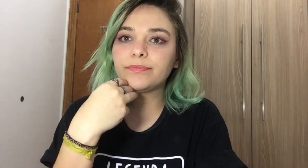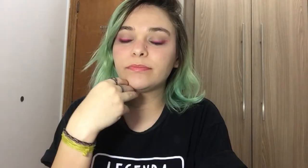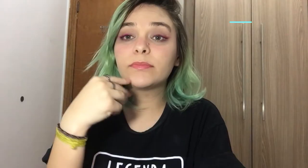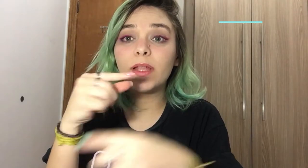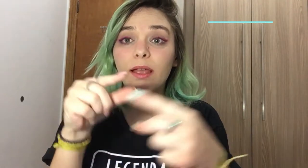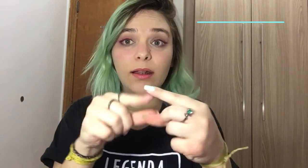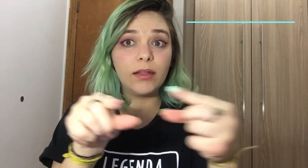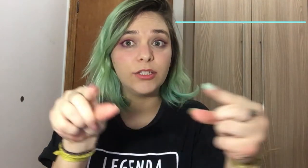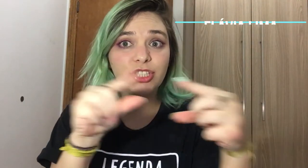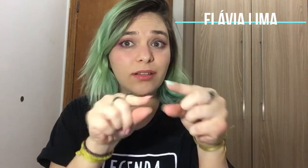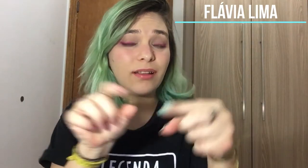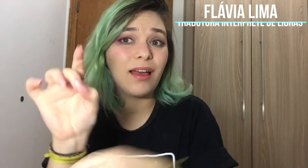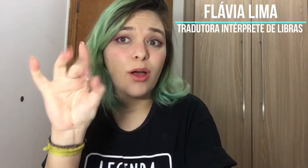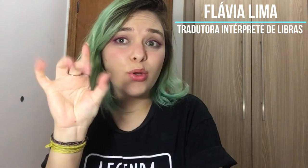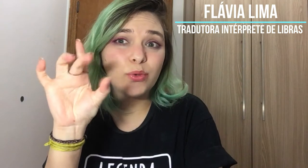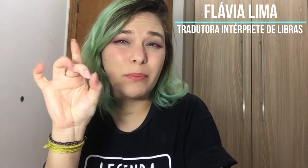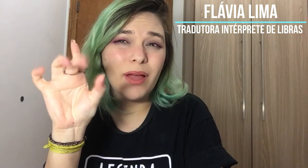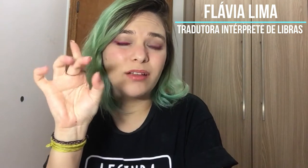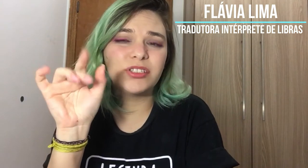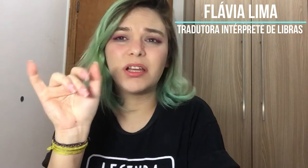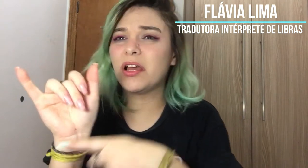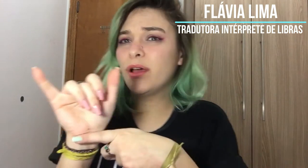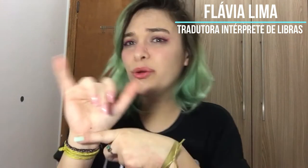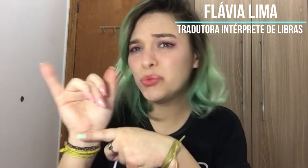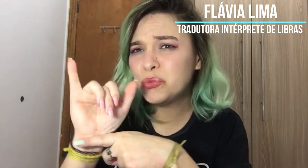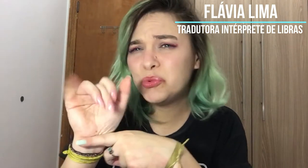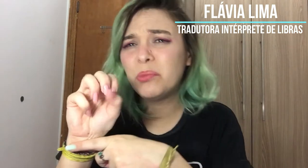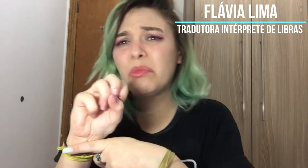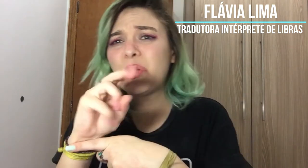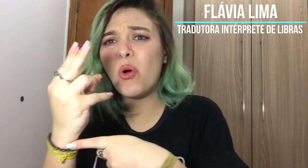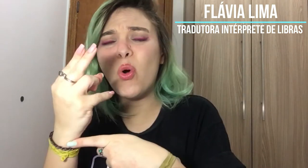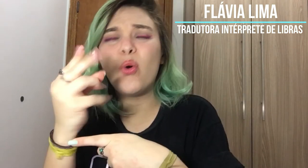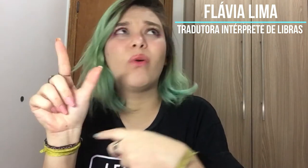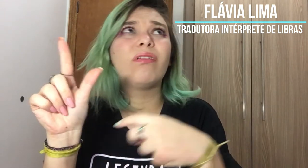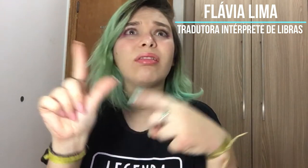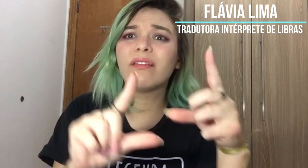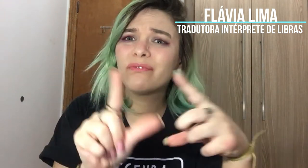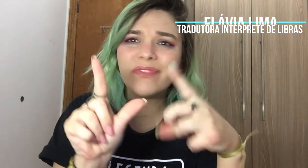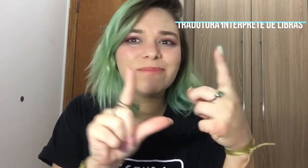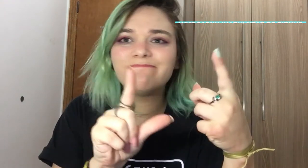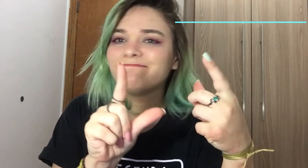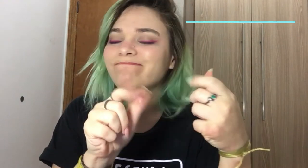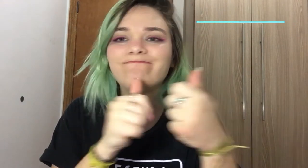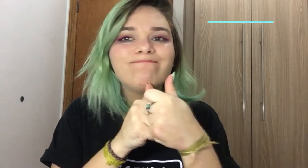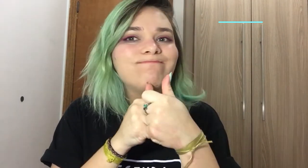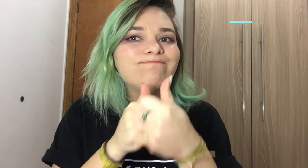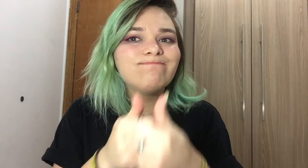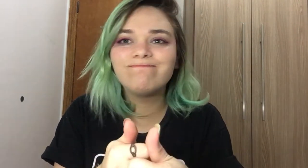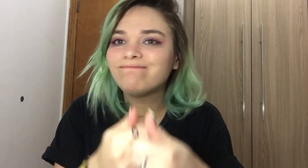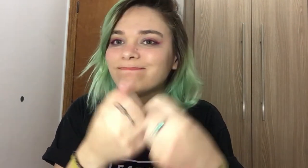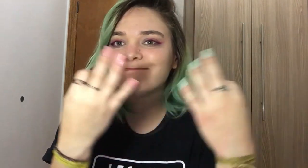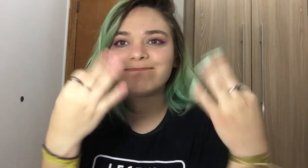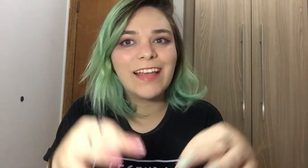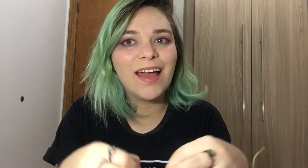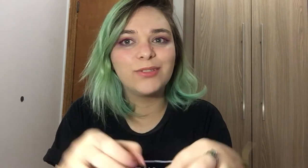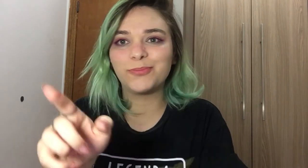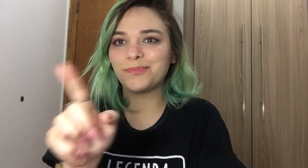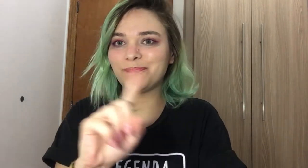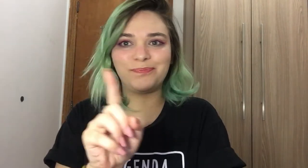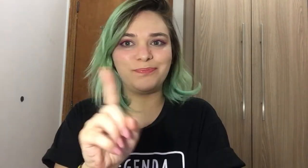Flávia. A legenda automática, tanto no YouTube como na TV, não acompanha o tempo das